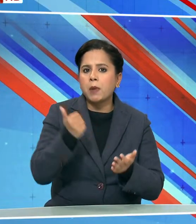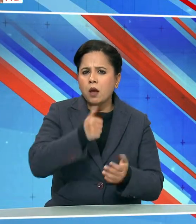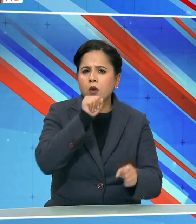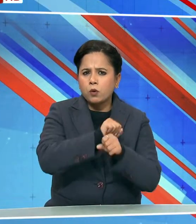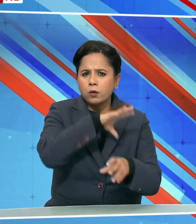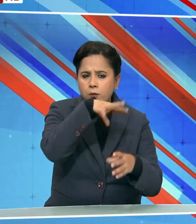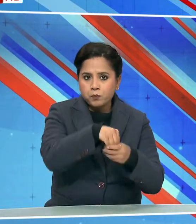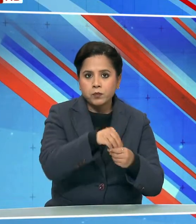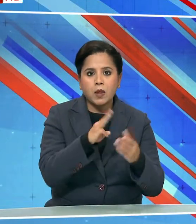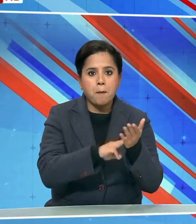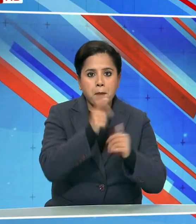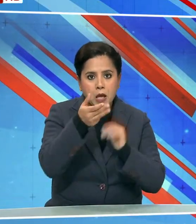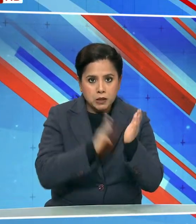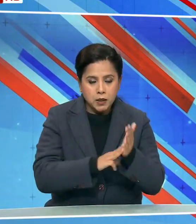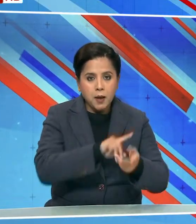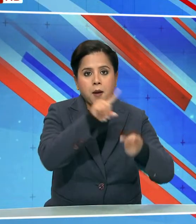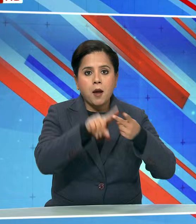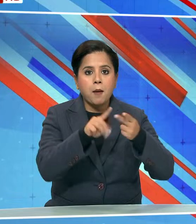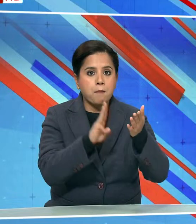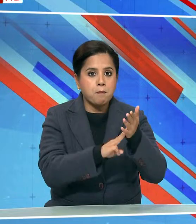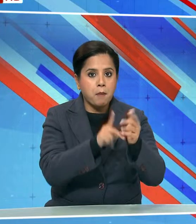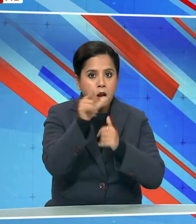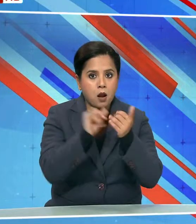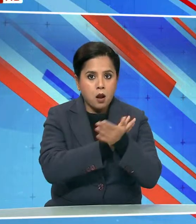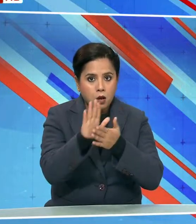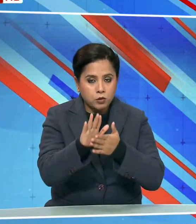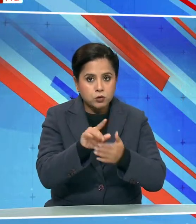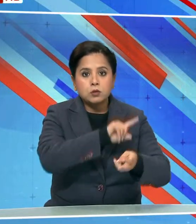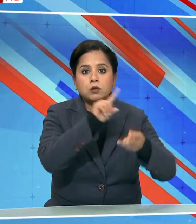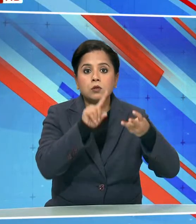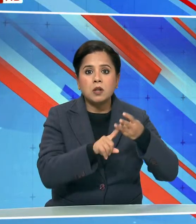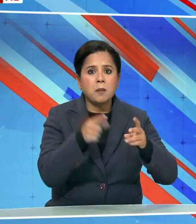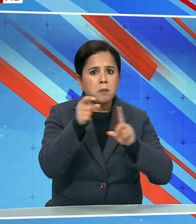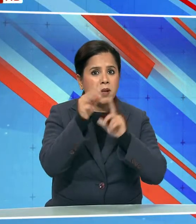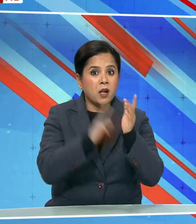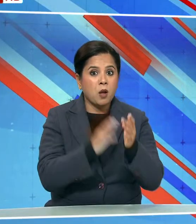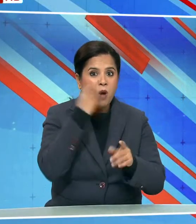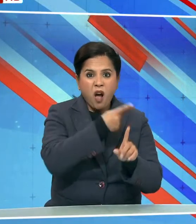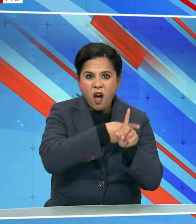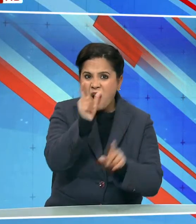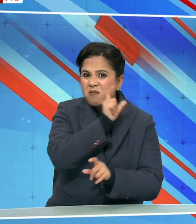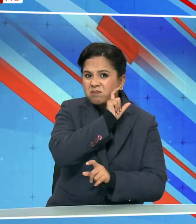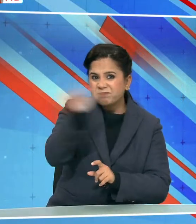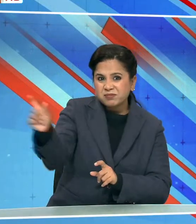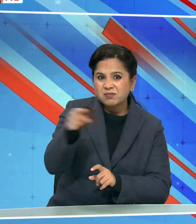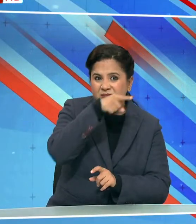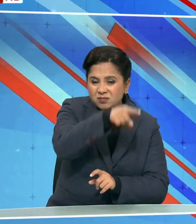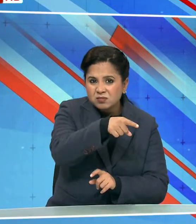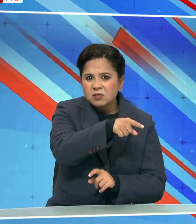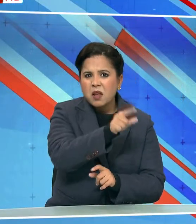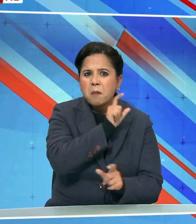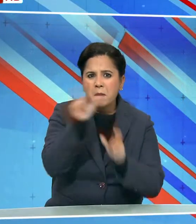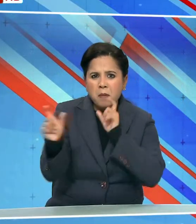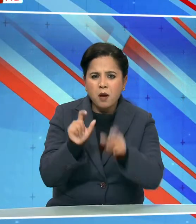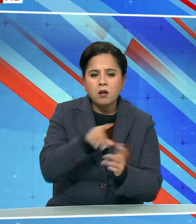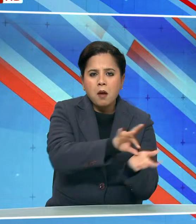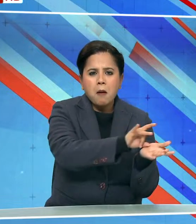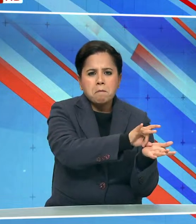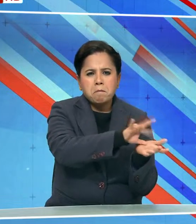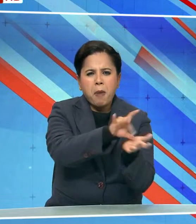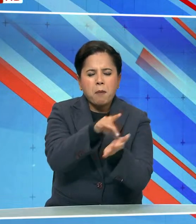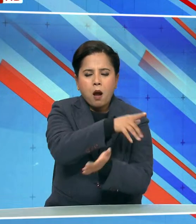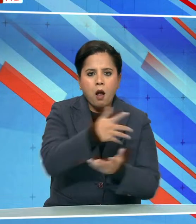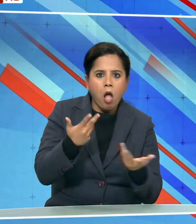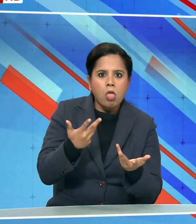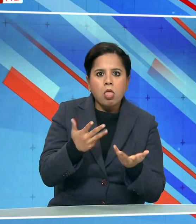मर्यम शिउना और मलाशा शरीफ को प्रधान मंत्री मोधी पर की गई अपतिजनक टिपणीों के बार निलंबन का सामना